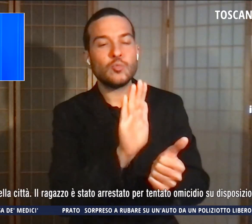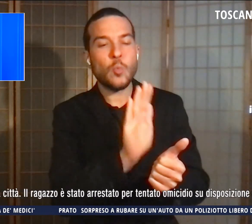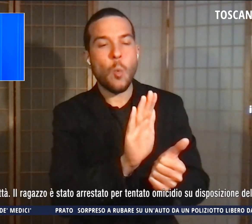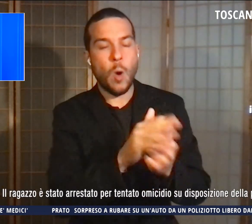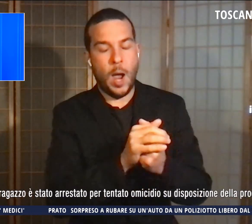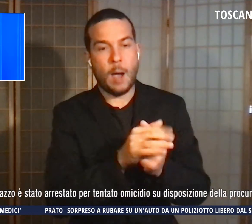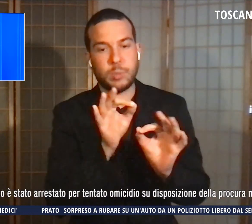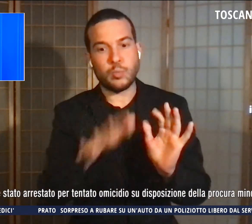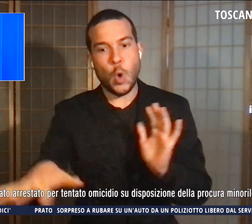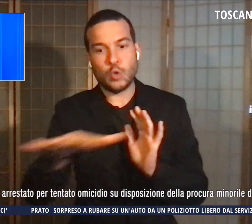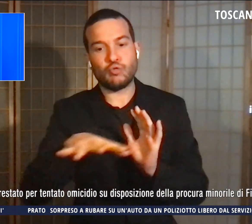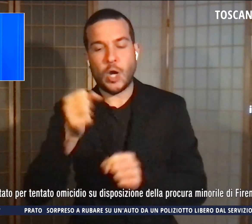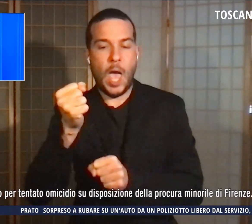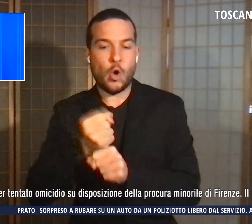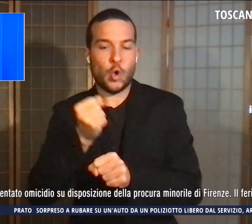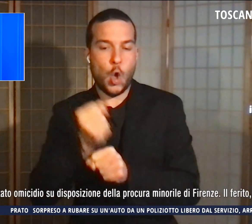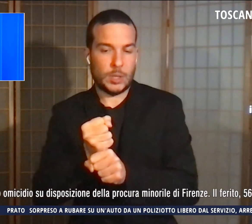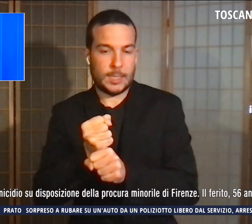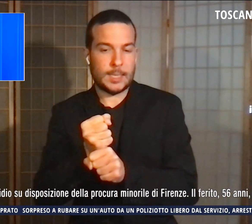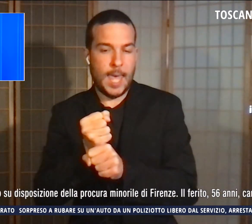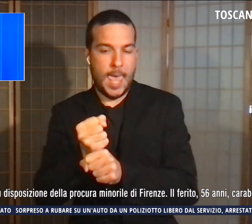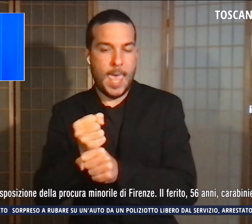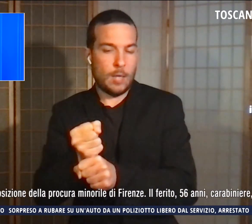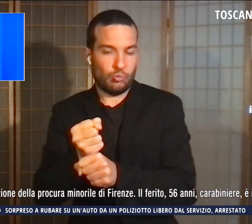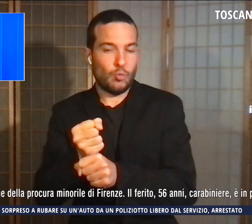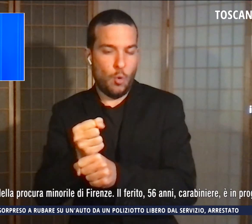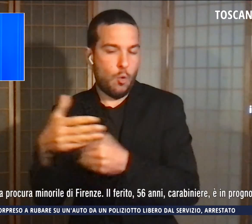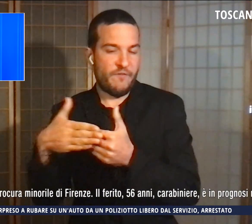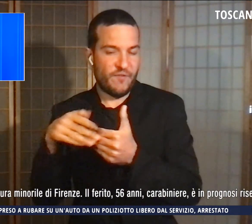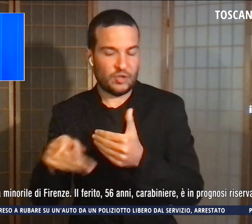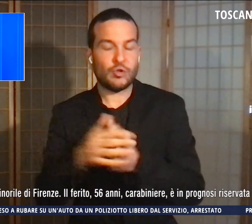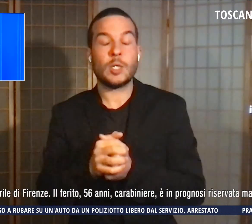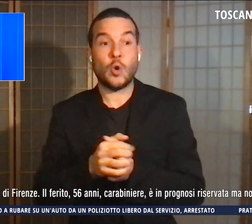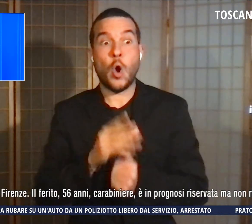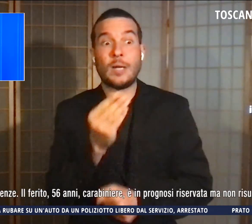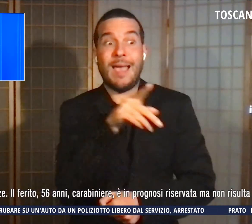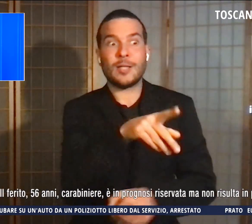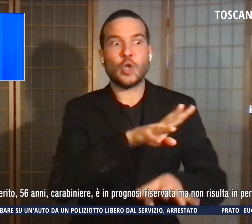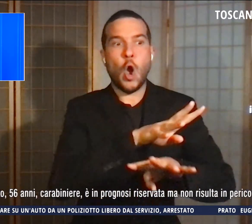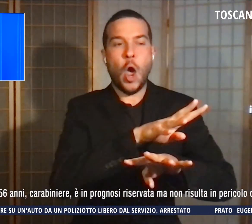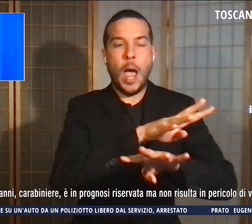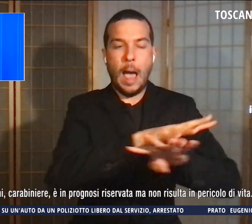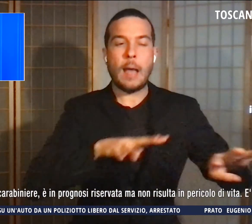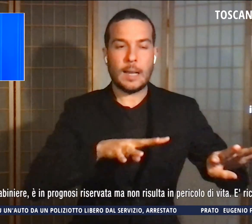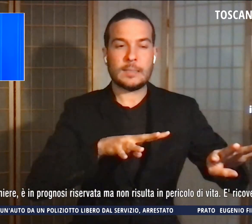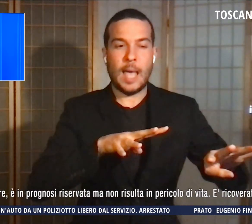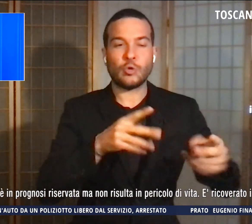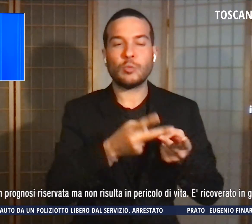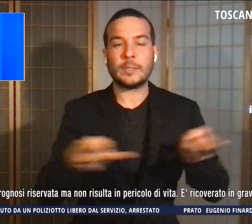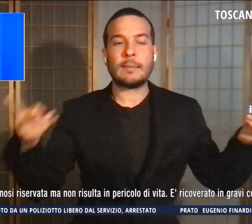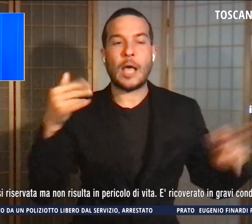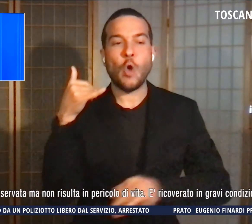della città. Il ragazzo è stato arrestato per tentato omicidio su disposizione della procura